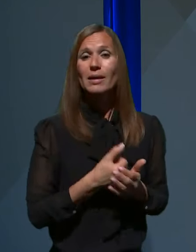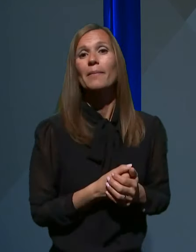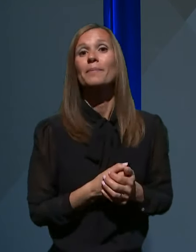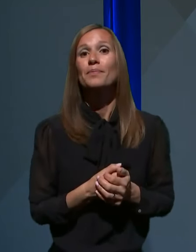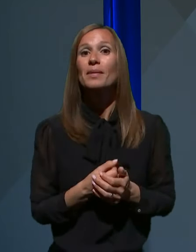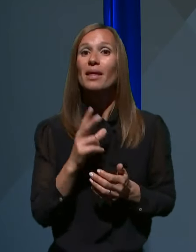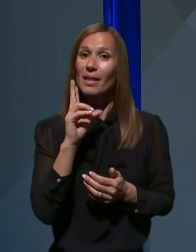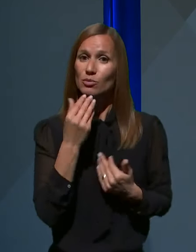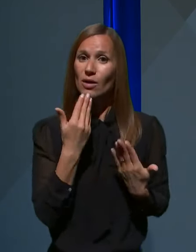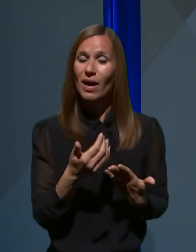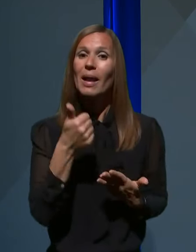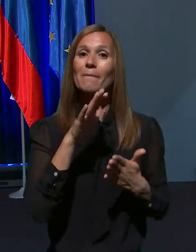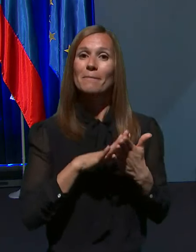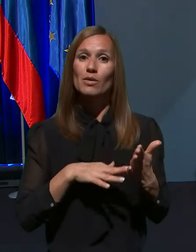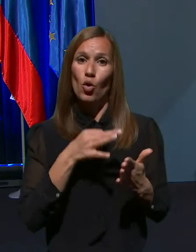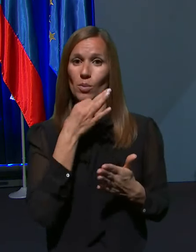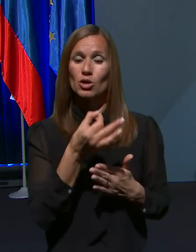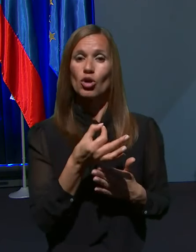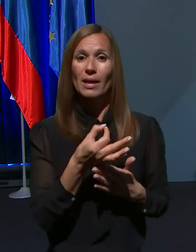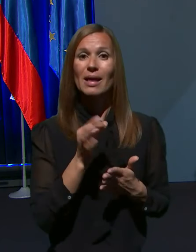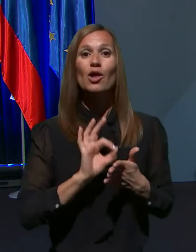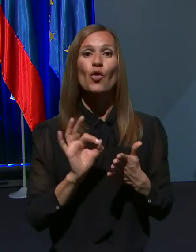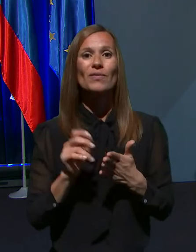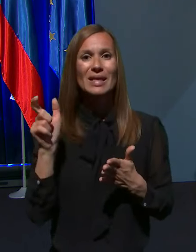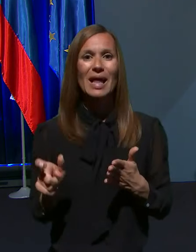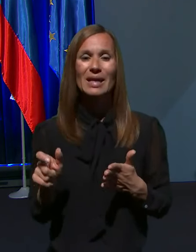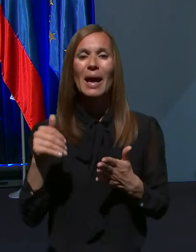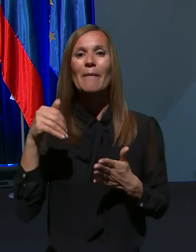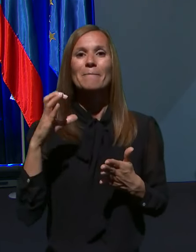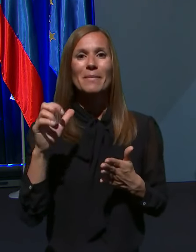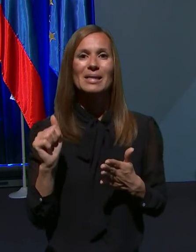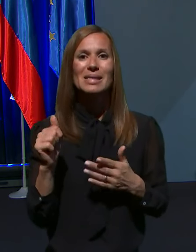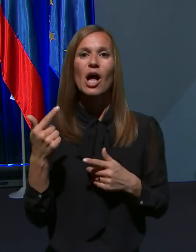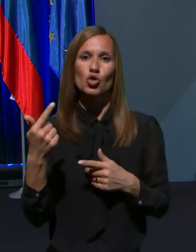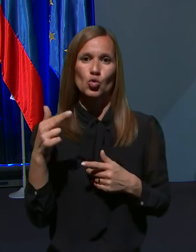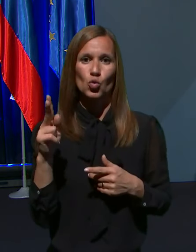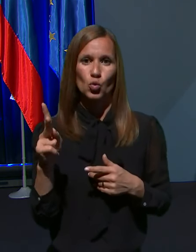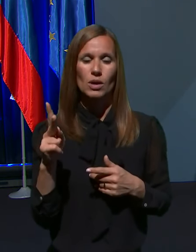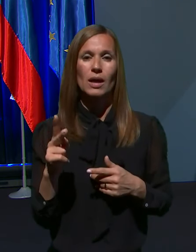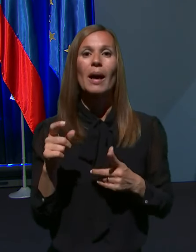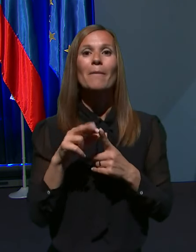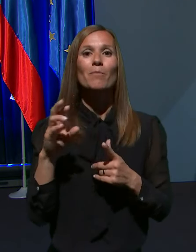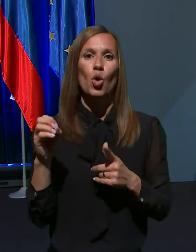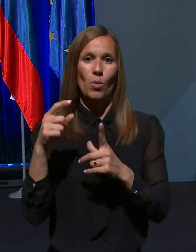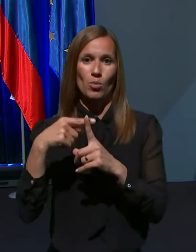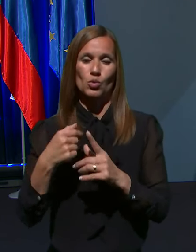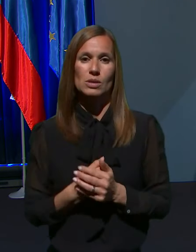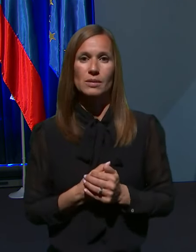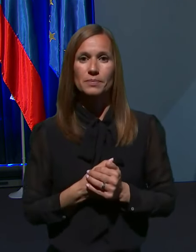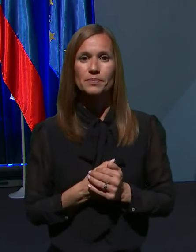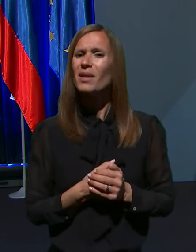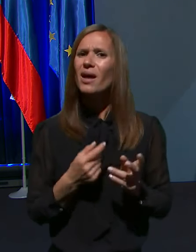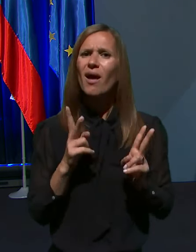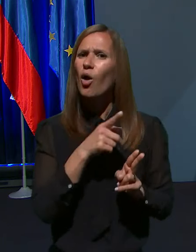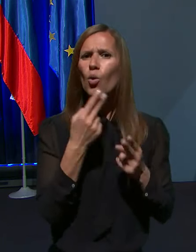hvala. Najprej postavlja vprašanje novinarka Manca Turk, Proplus. Kako